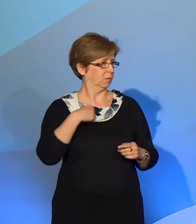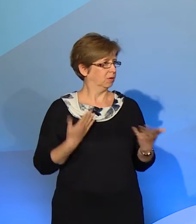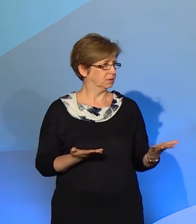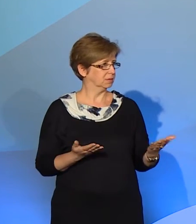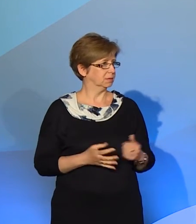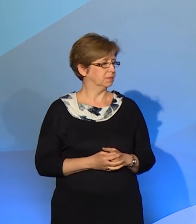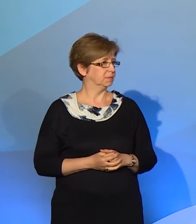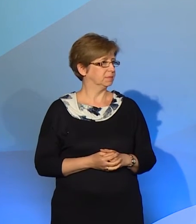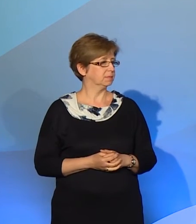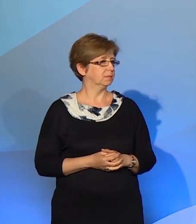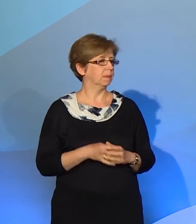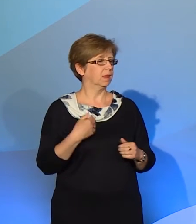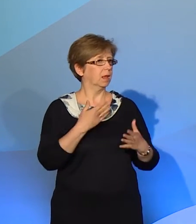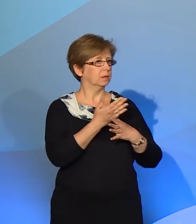XIX wieku do połowy wieku XX,